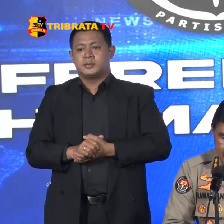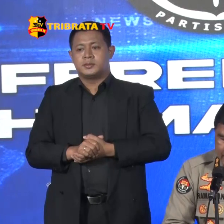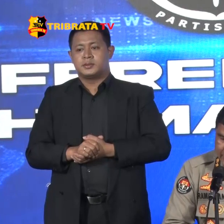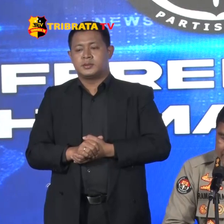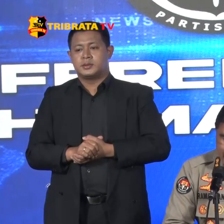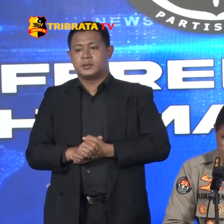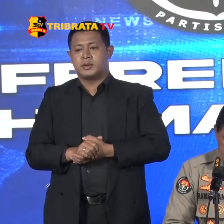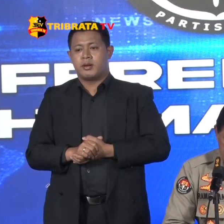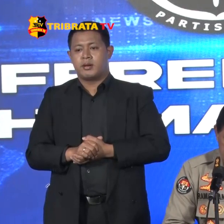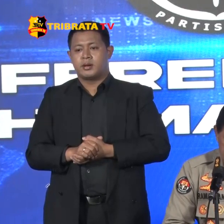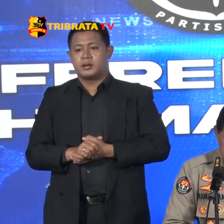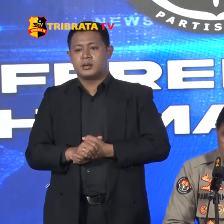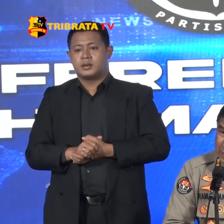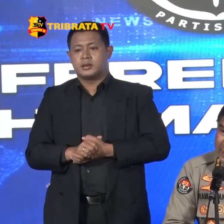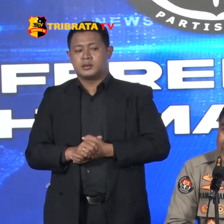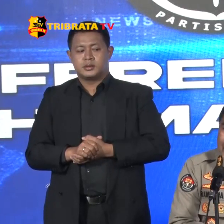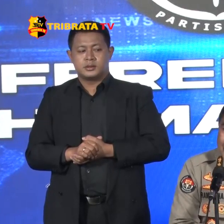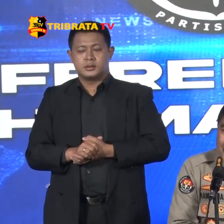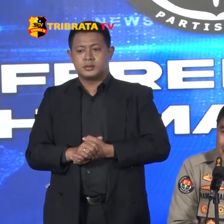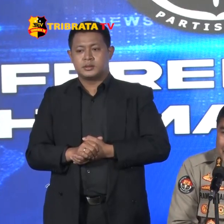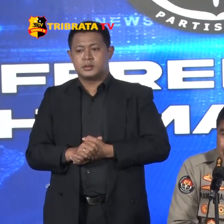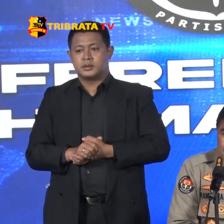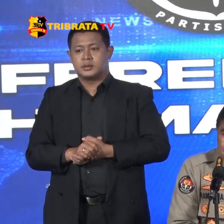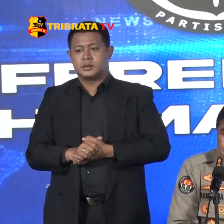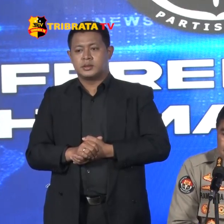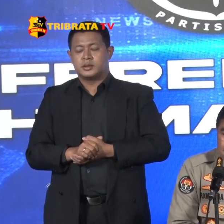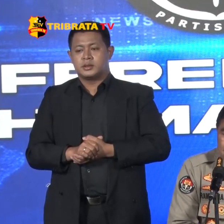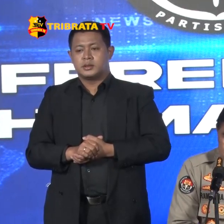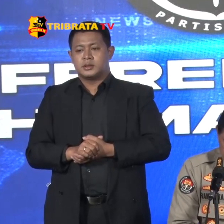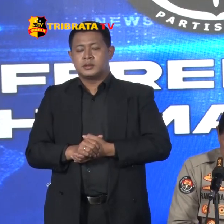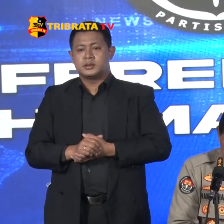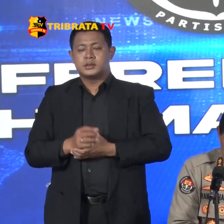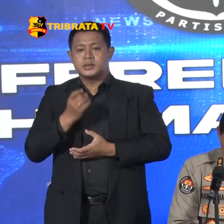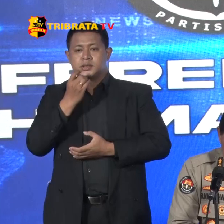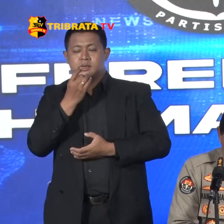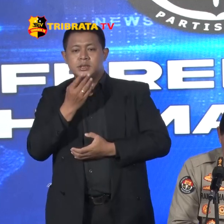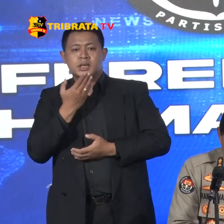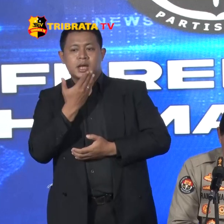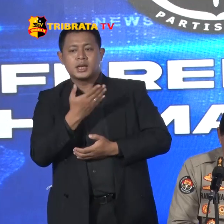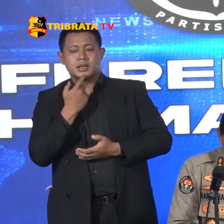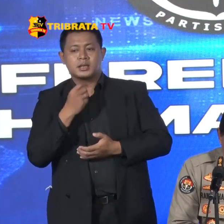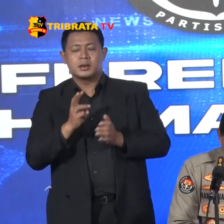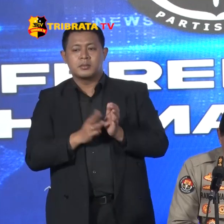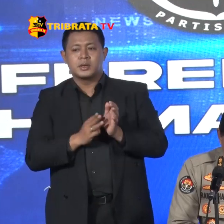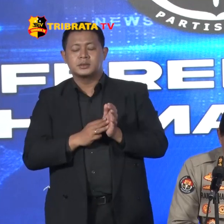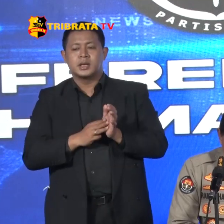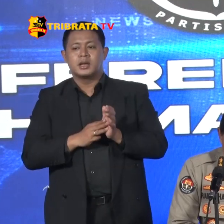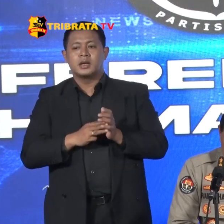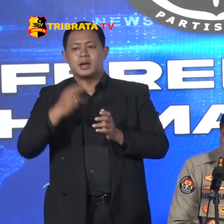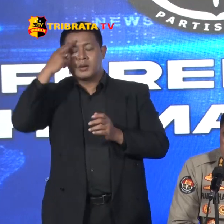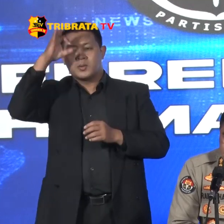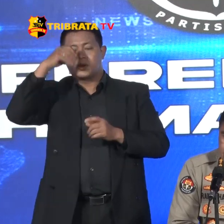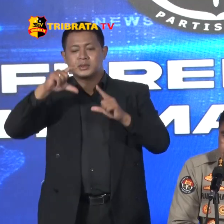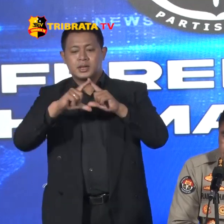Baik Rekan Rekan Ada yang perlu Ditanyakan Pak Izin terkait Kasus Kapolsek Astana Anjar Pak